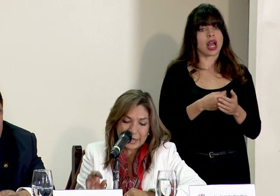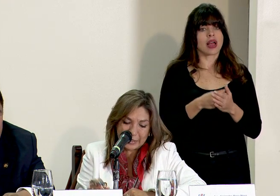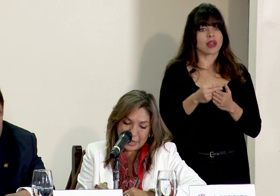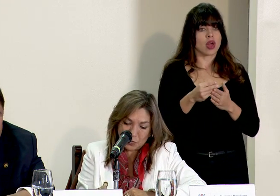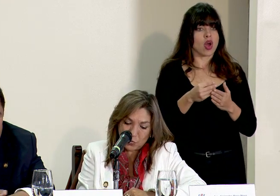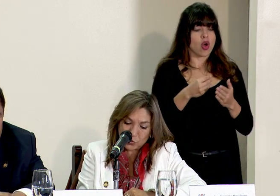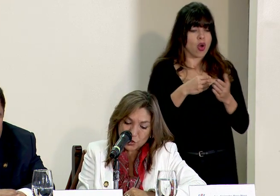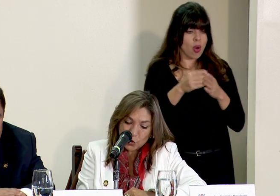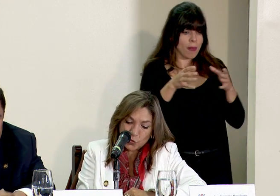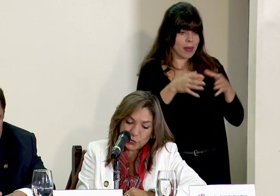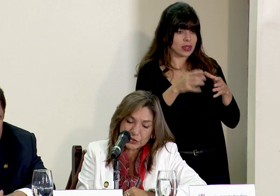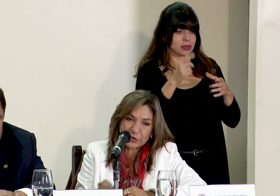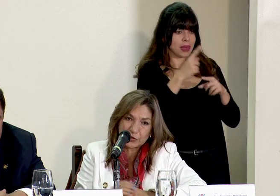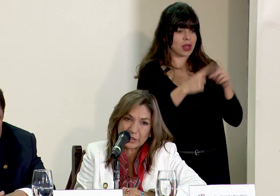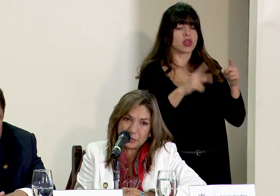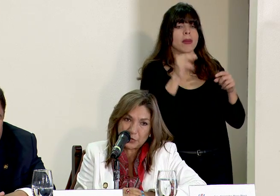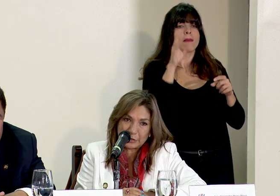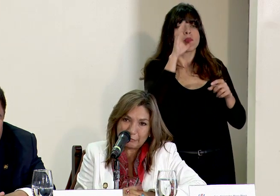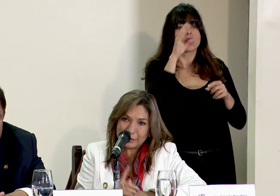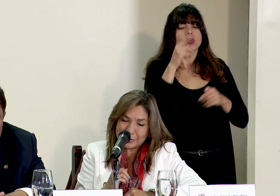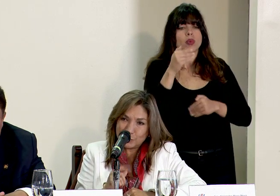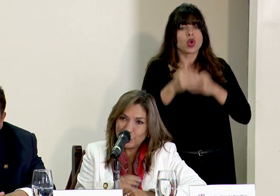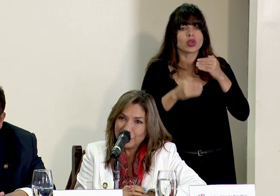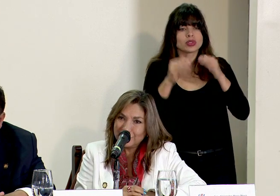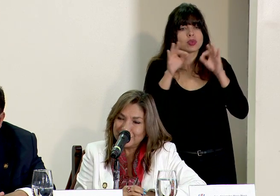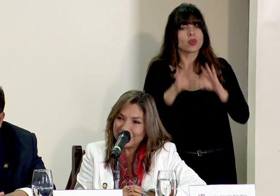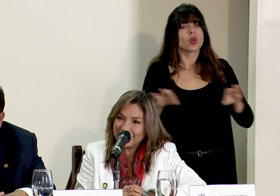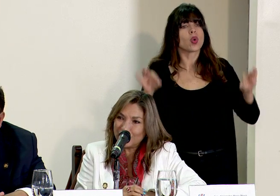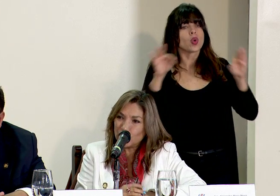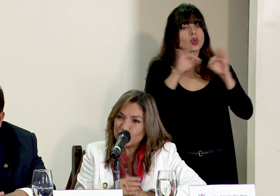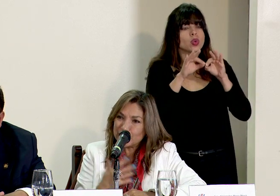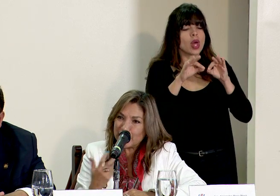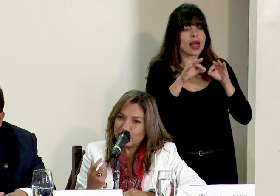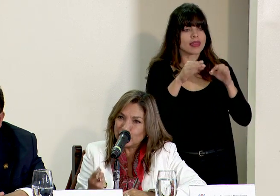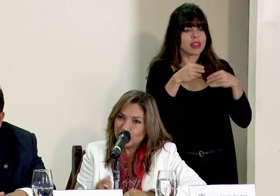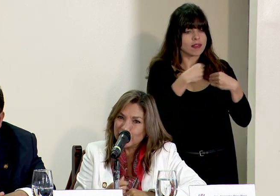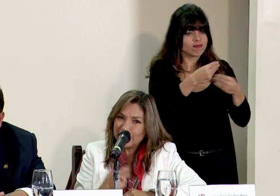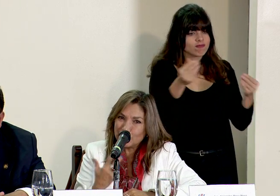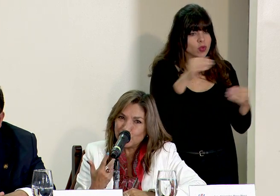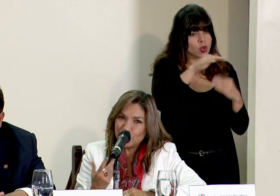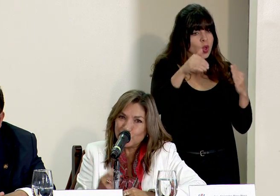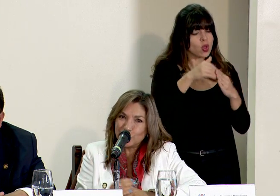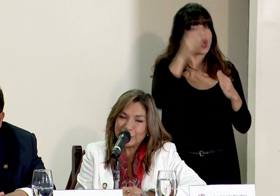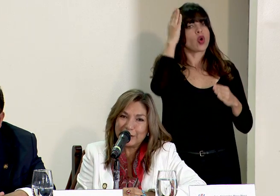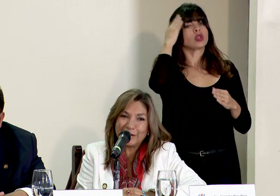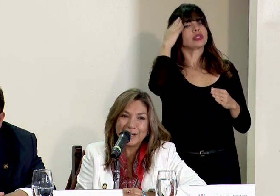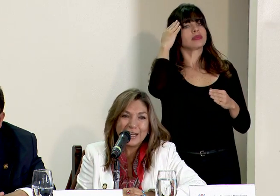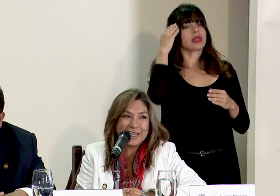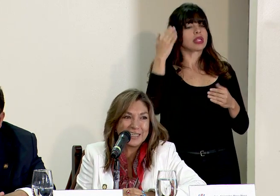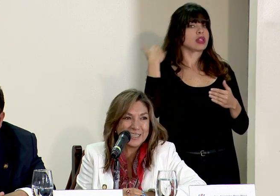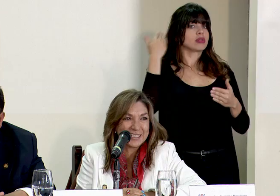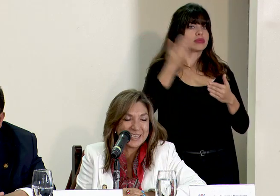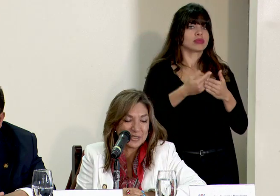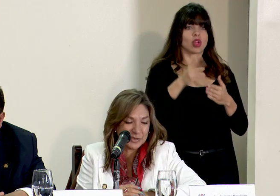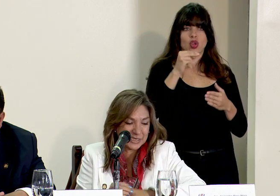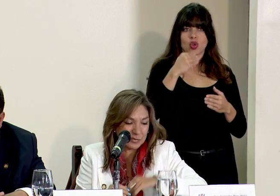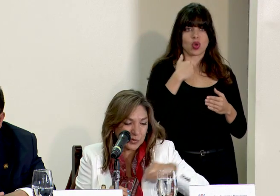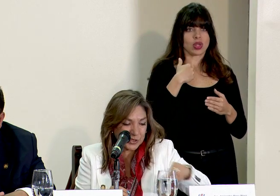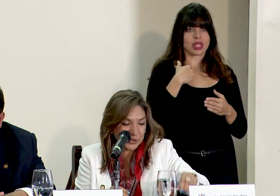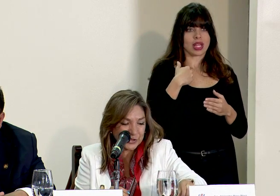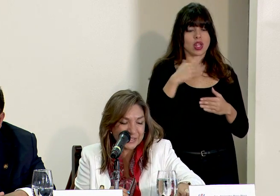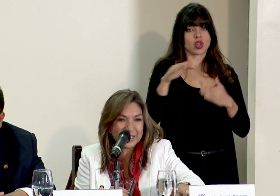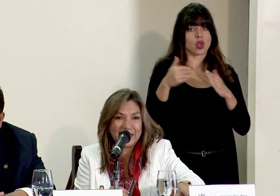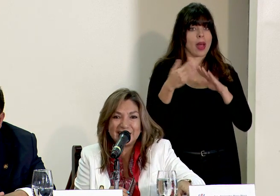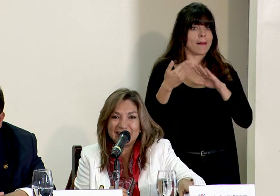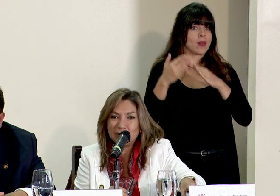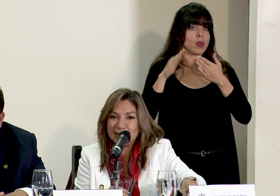porque generamos un proceso importantísimo de conocimiento que no lo tiene necesariamente la